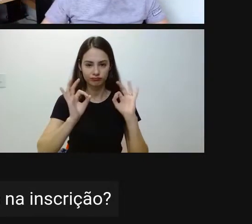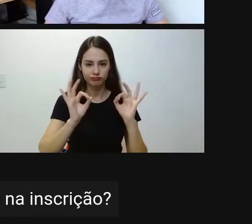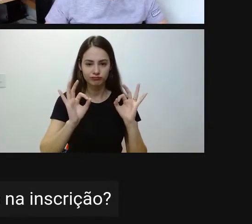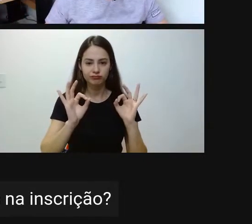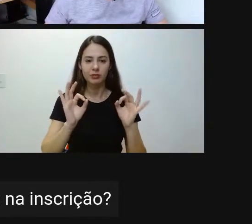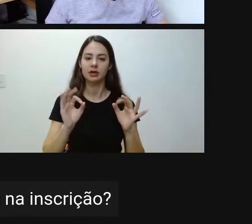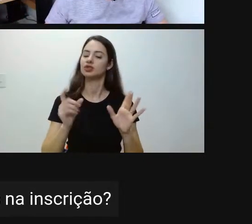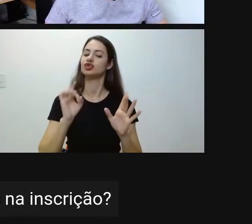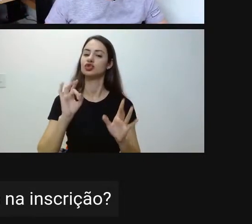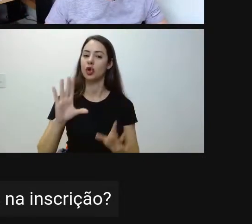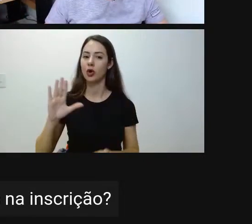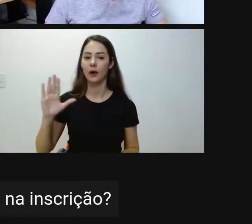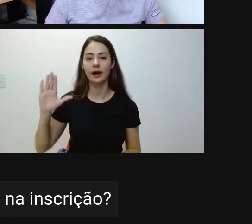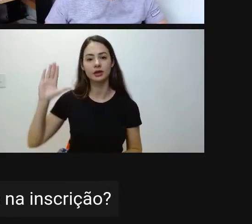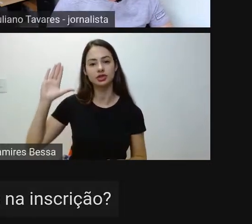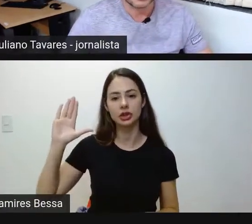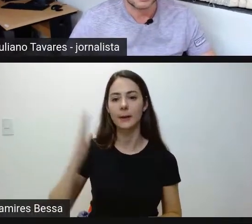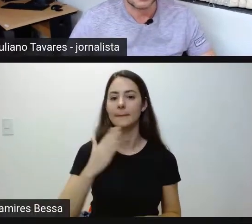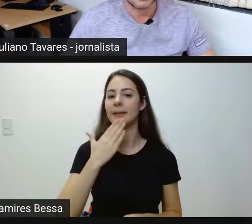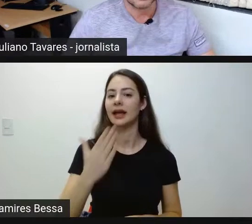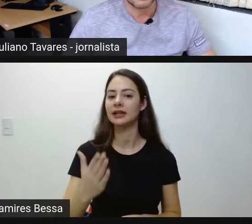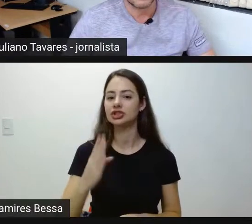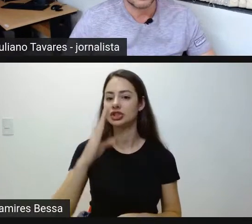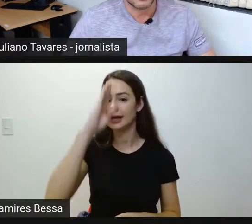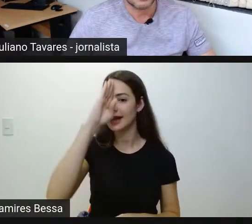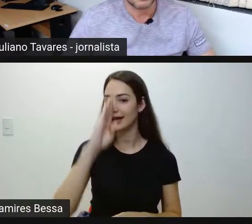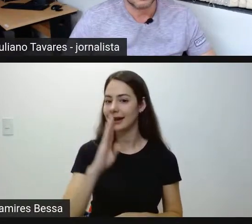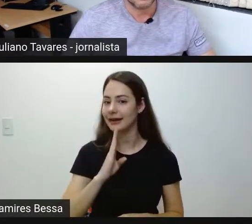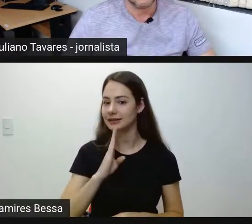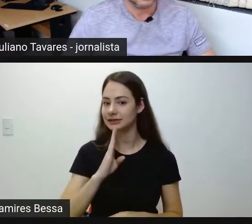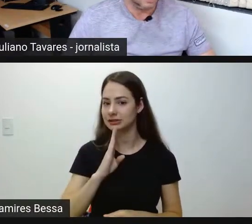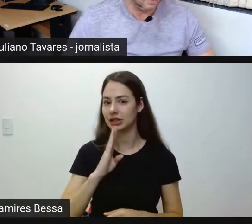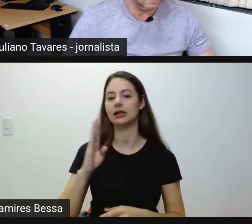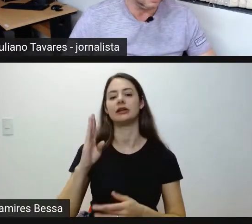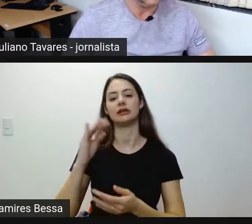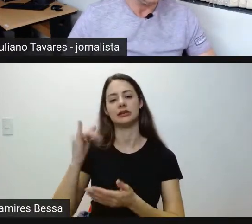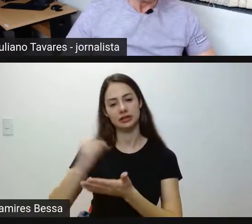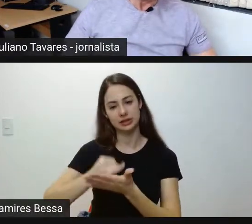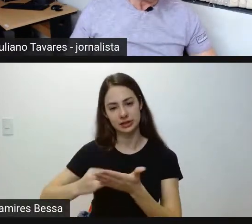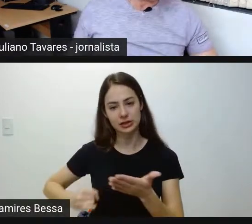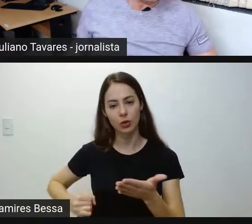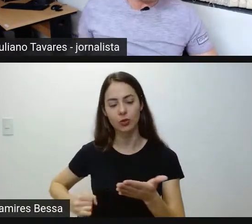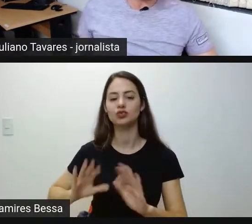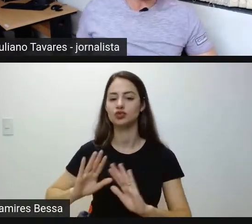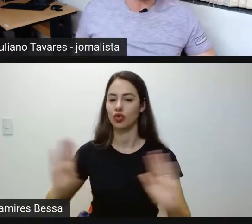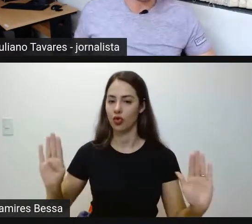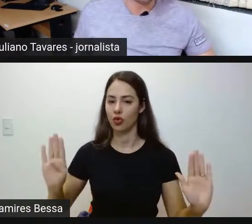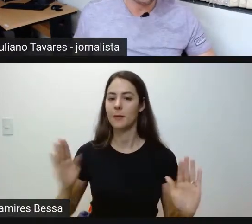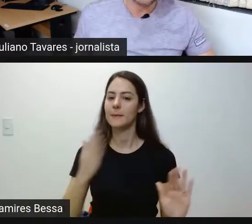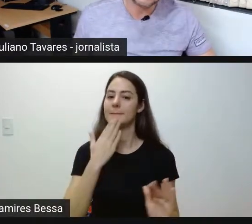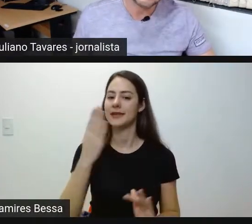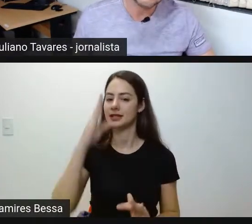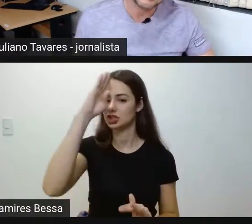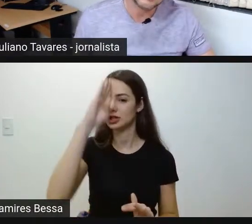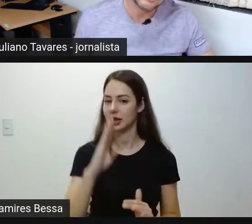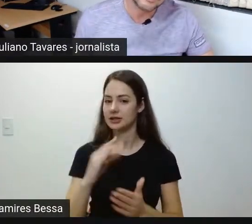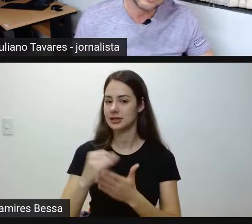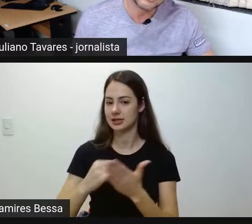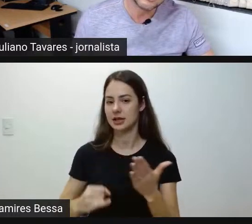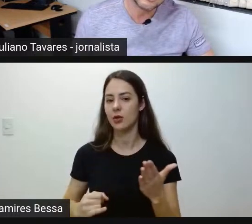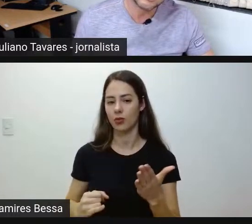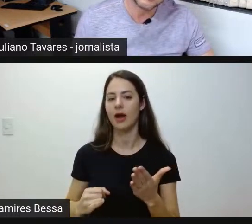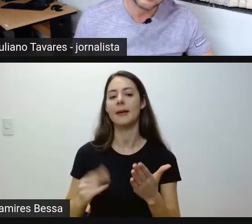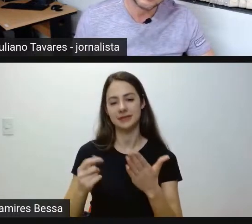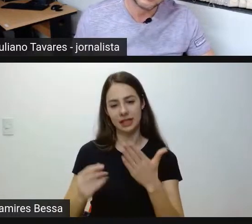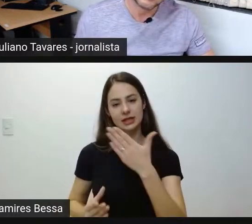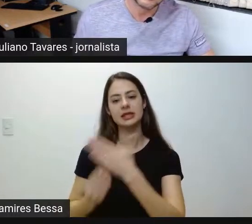somente para os candidatos que vão solicitar a isenção da taxa de inscrição. Beleza. Que tenha a oportunidade de anexar